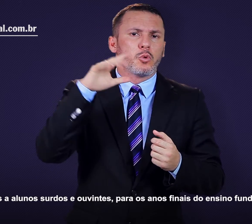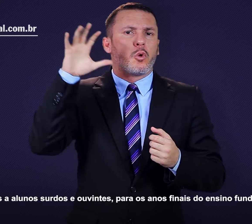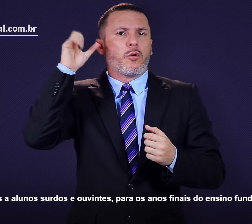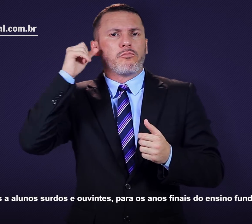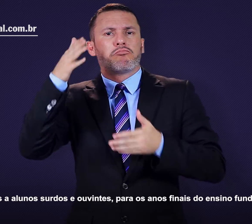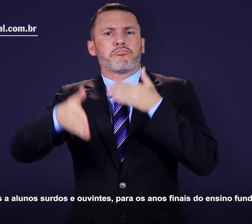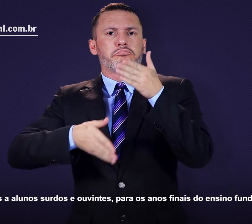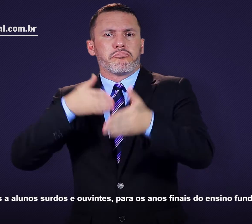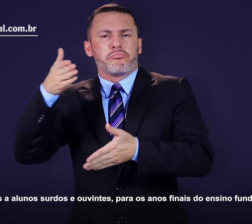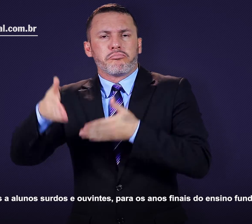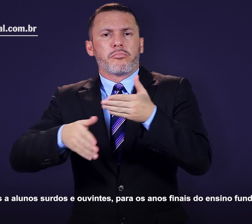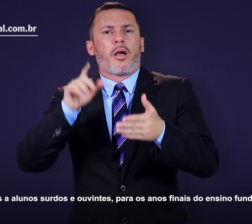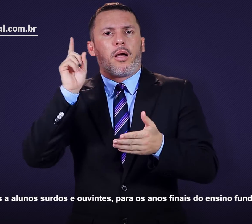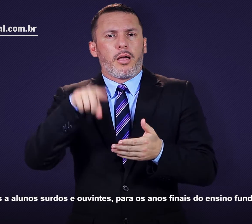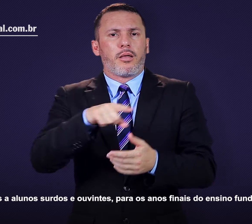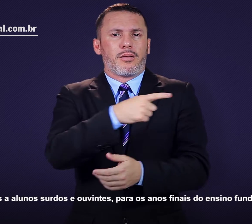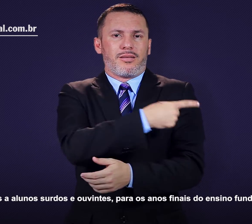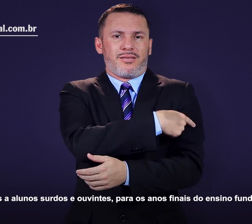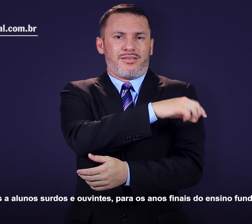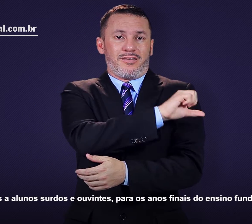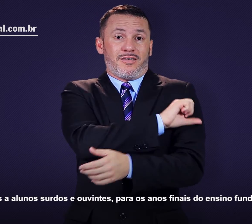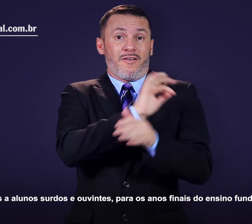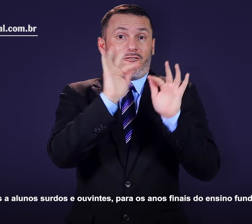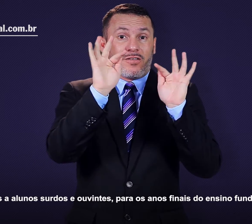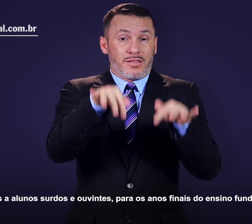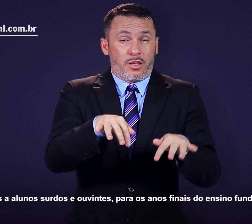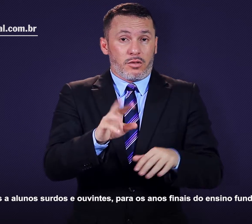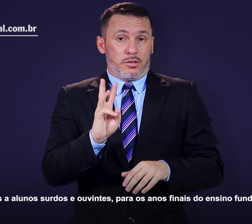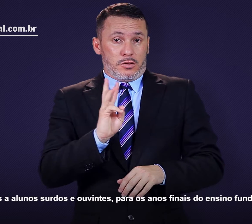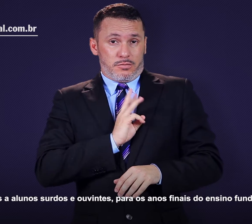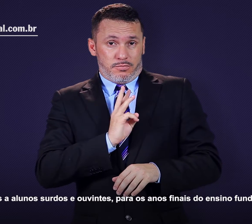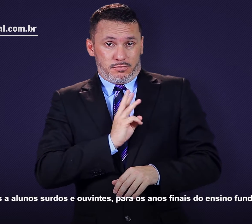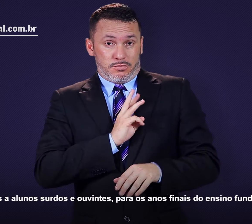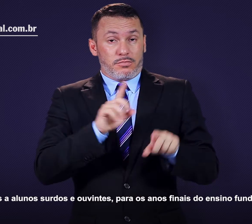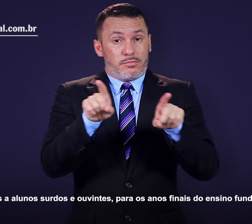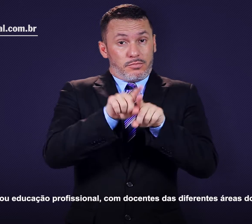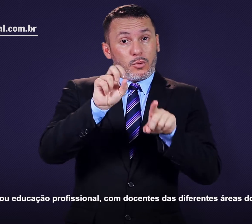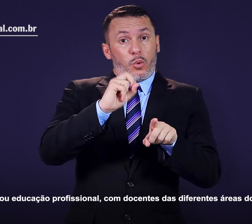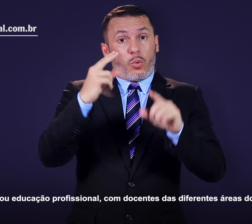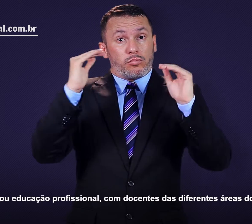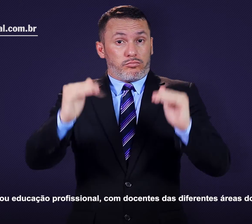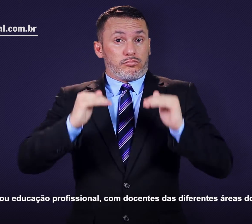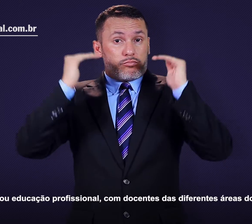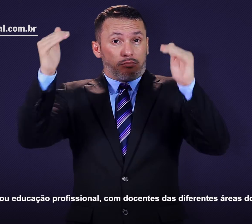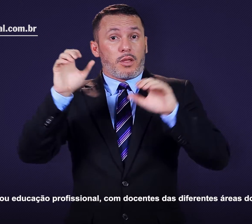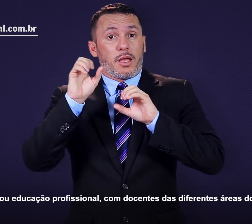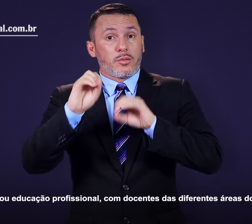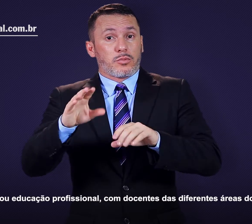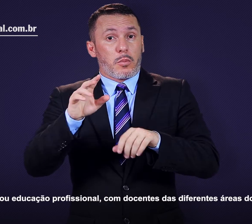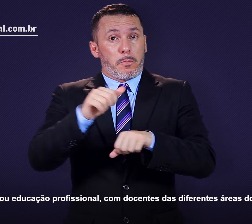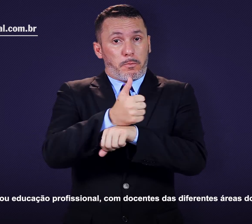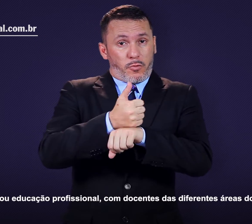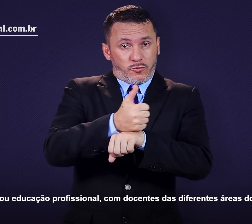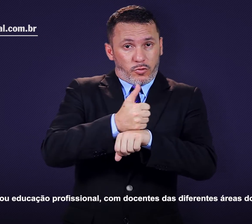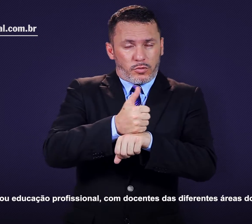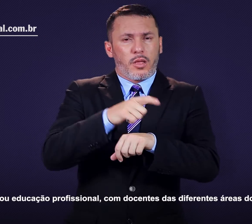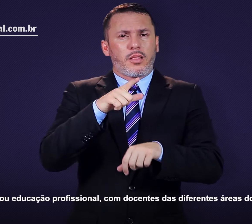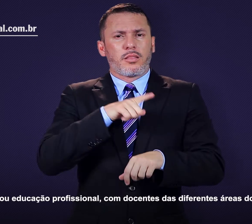alunos surdos e ouvintes para os anos finais do ensino fundamental, ensino médio ou educação profissional, com